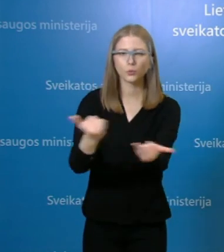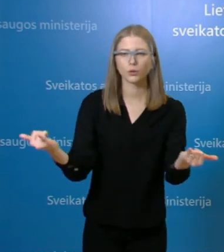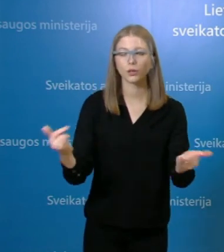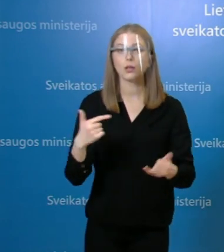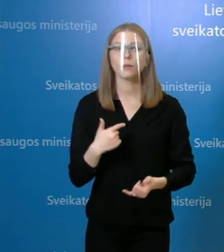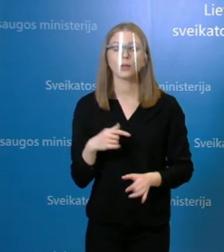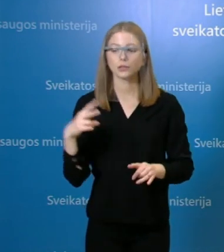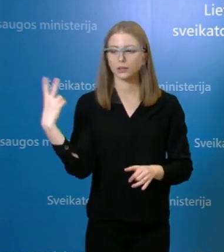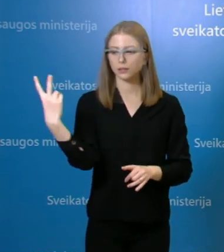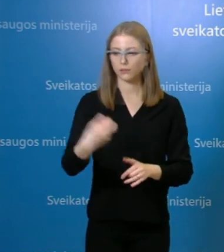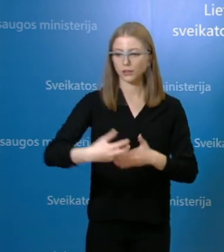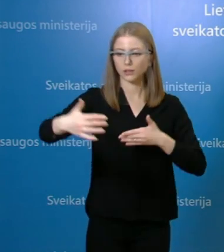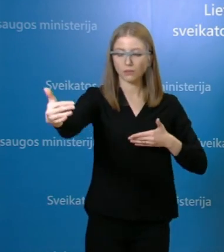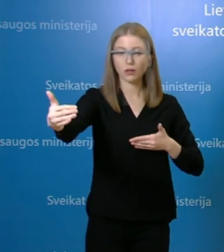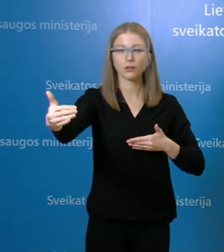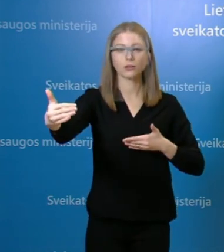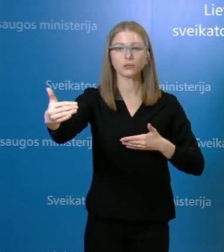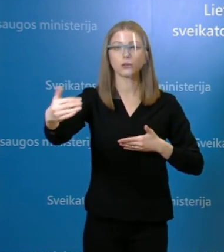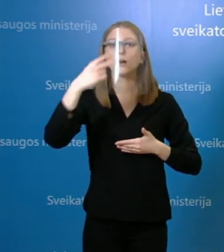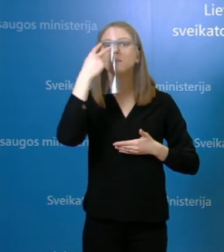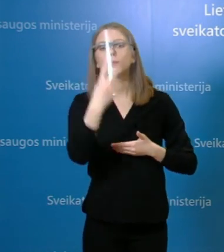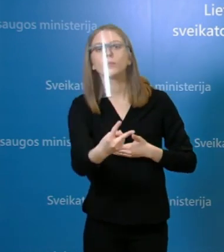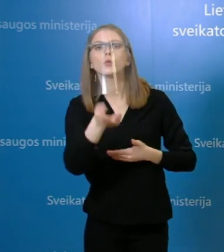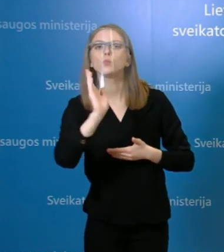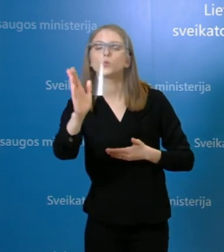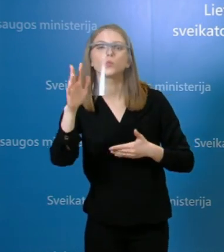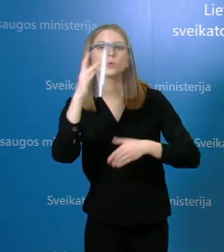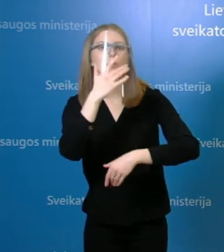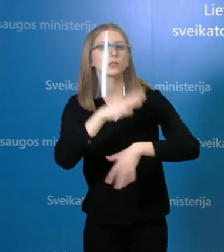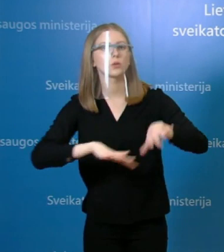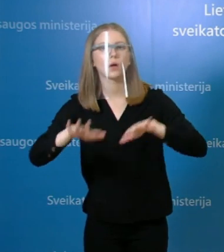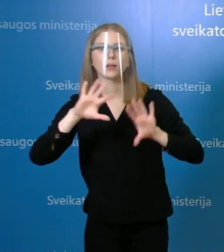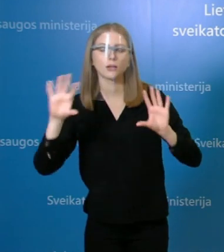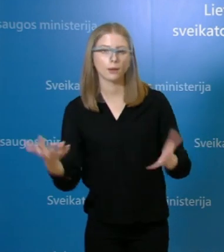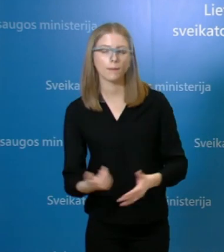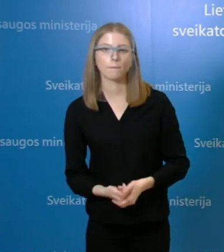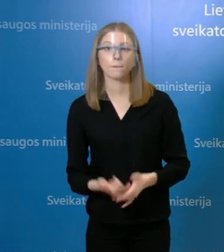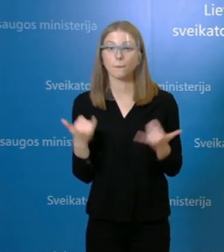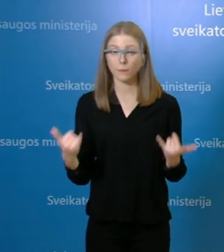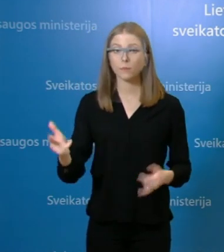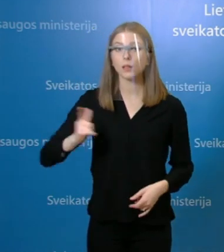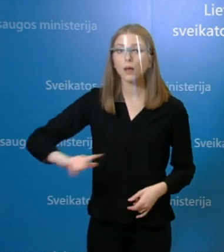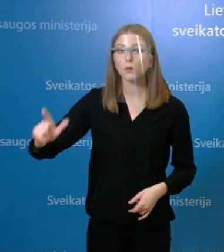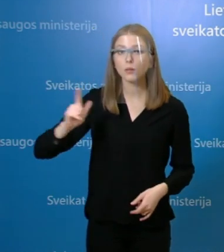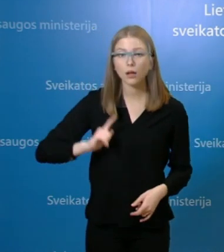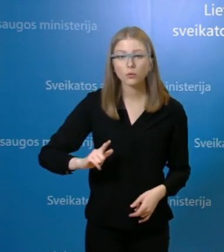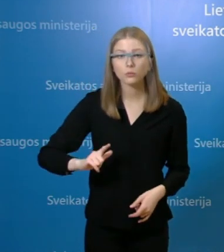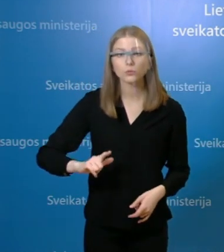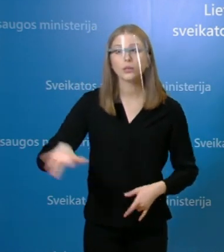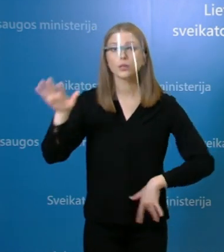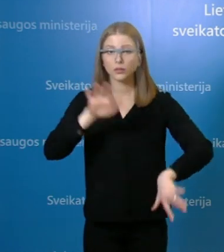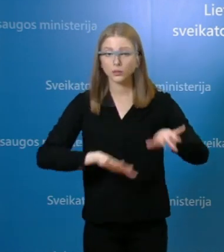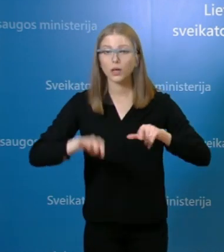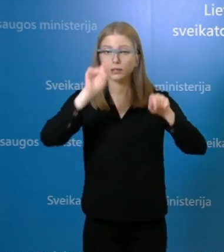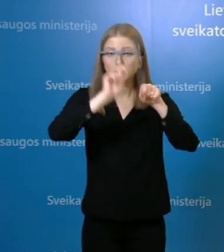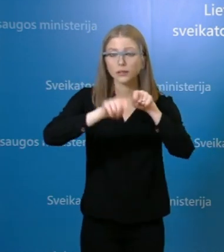14 dienų ir dalykis nėm laikotarpį, tai dar pakankamai laiko nepraėjo. Turime stebėti situaciją, tikėkime, kad vis dėl